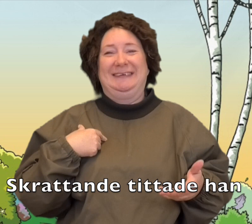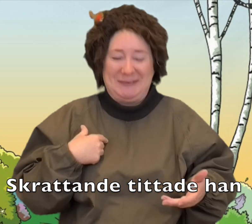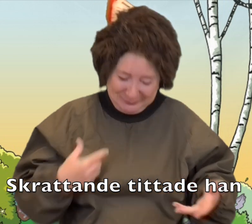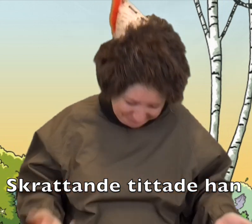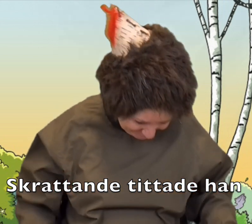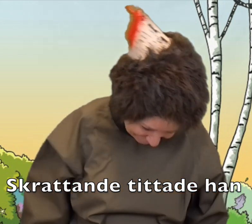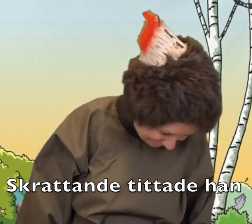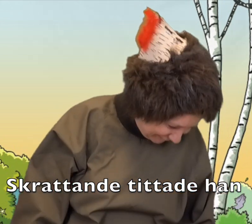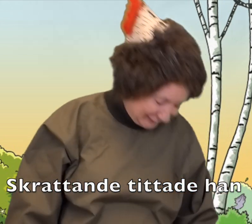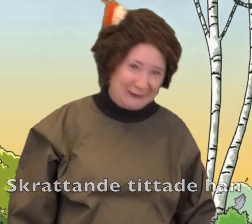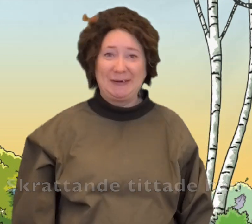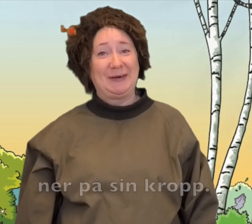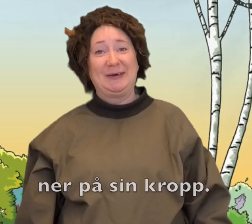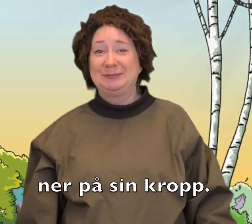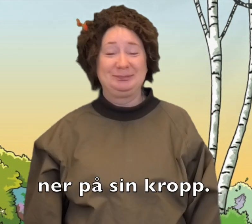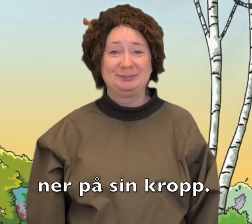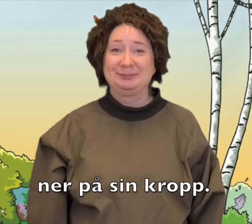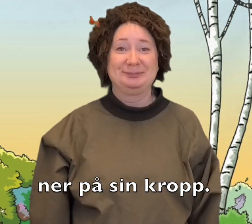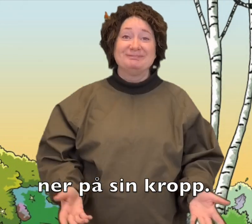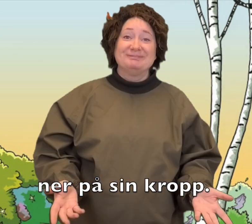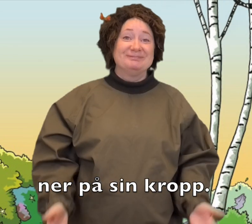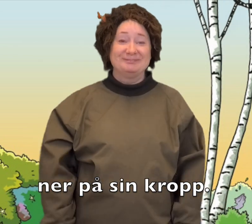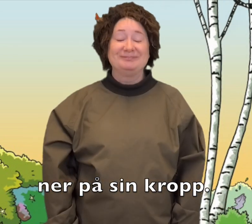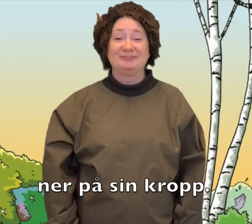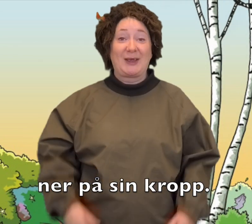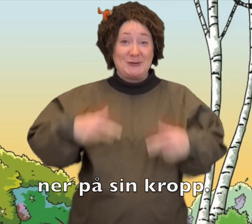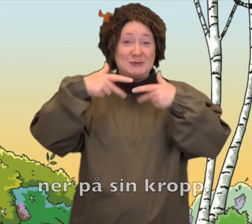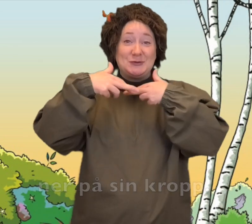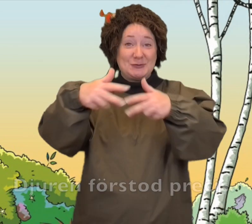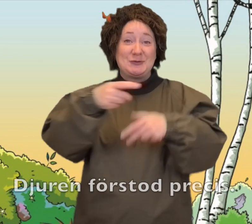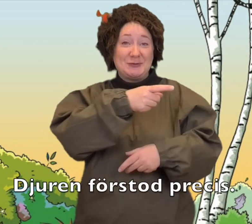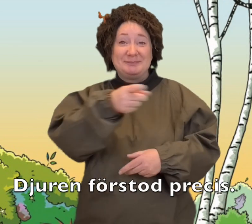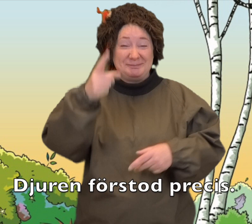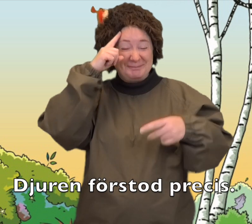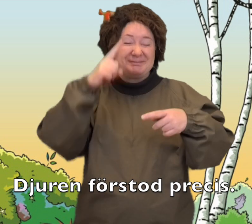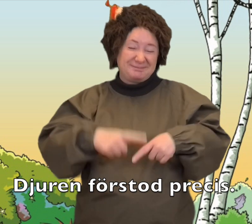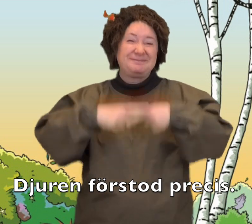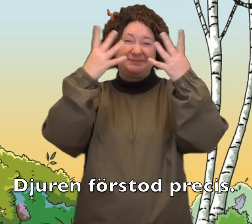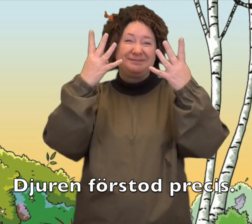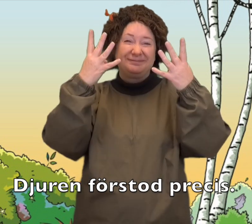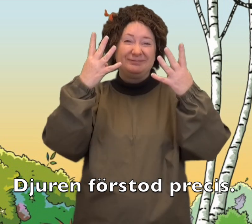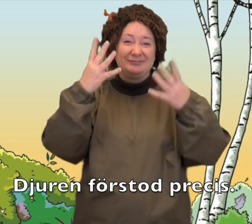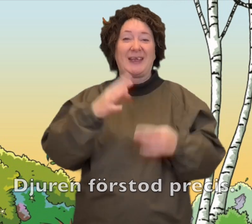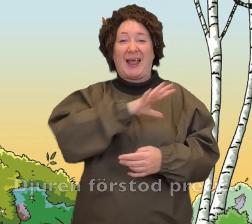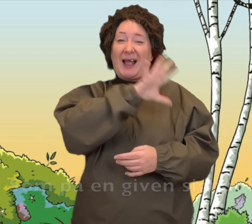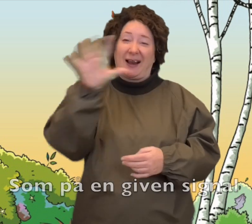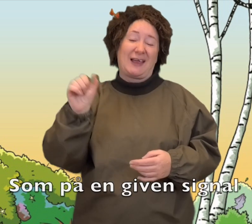Skrattande tittade han ner på sin kropp. Djuren förstod precis som på en given